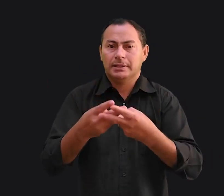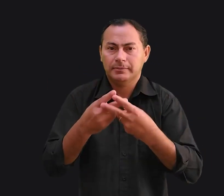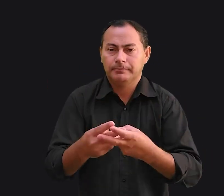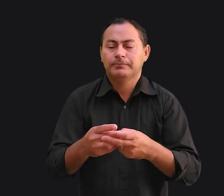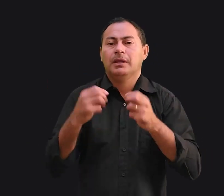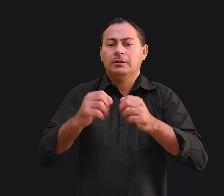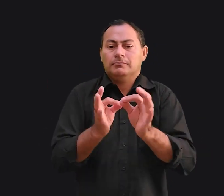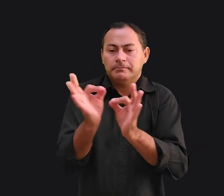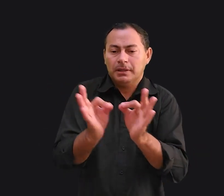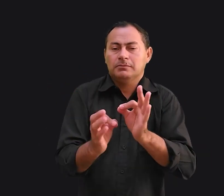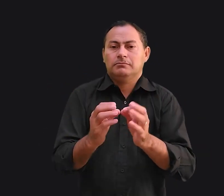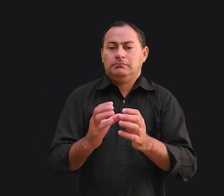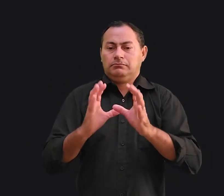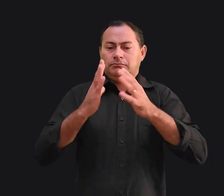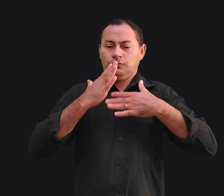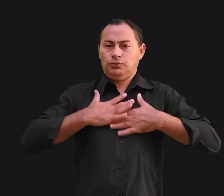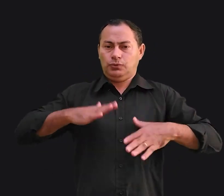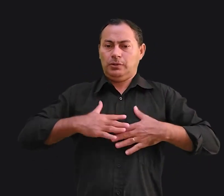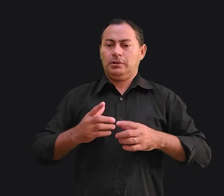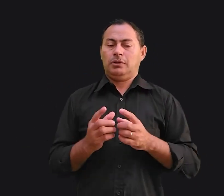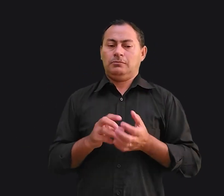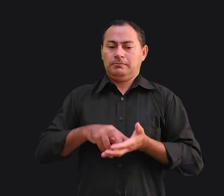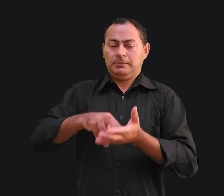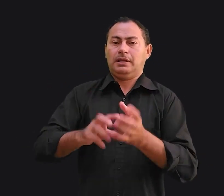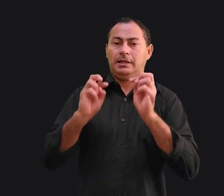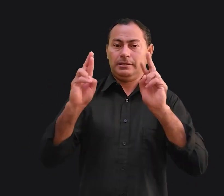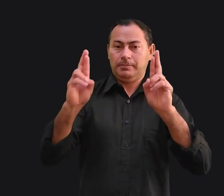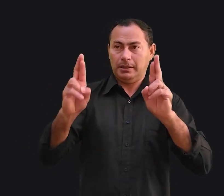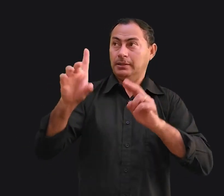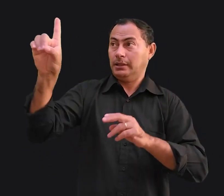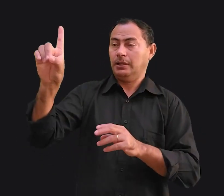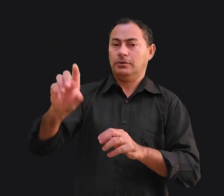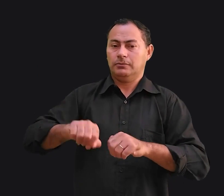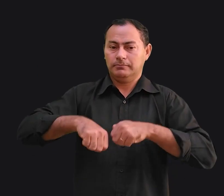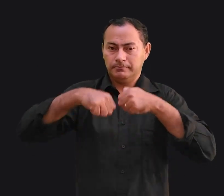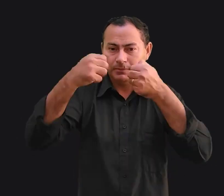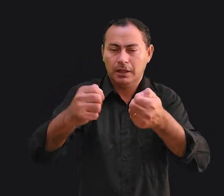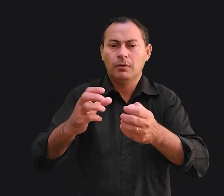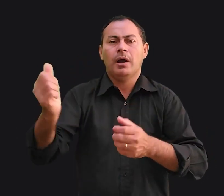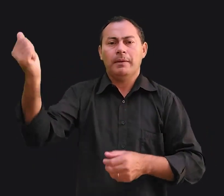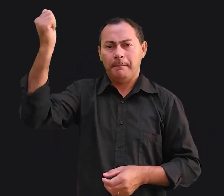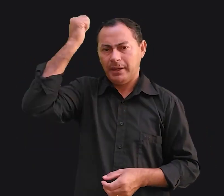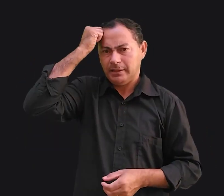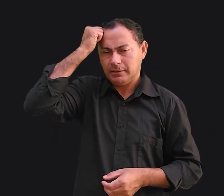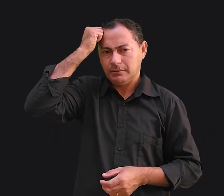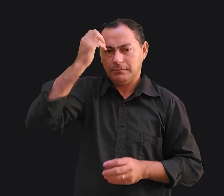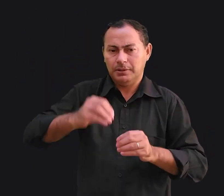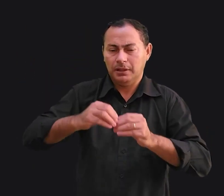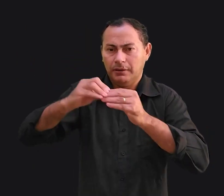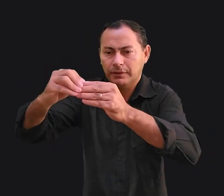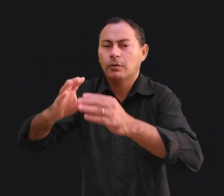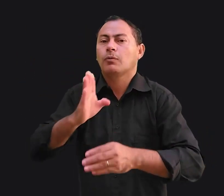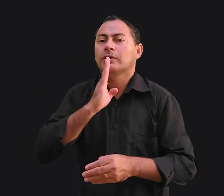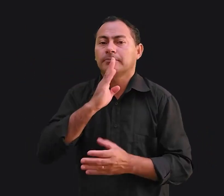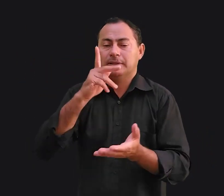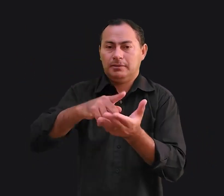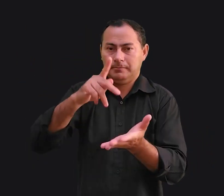Deve corrigir com mansidão os que se lhe opõem na esperança de que Deus lhes conceda o arrependimento levando ao conhecimento da verdade